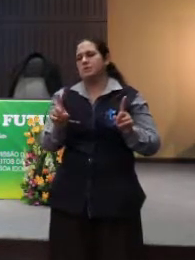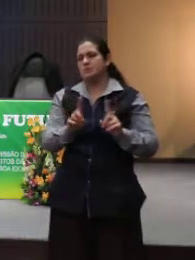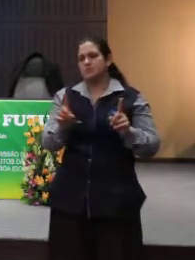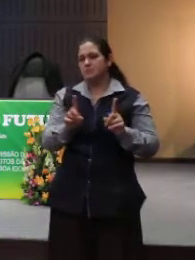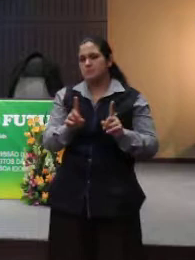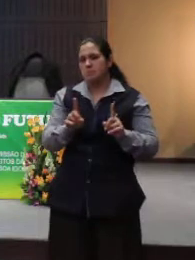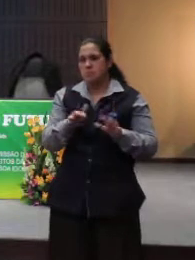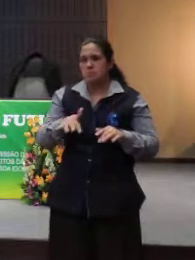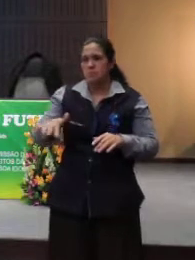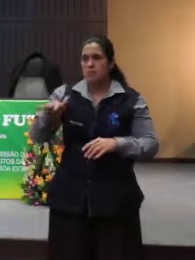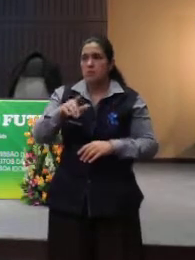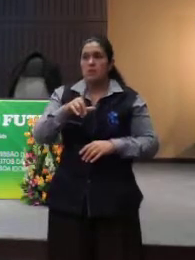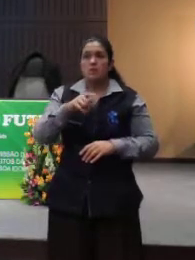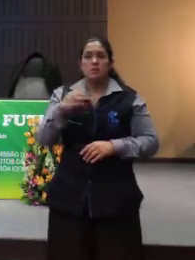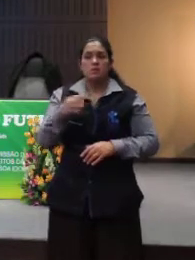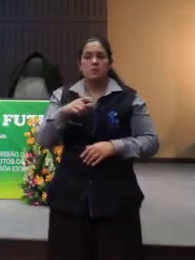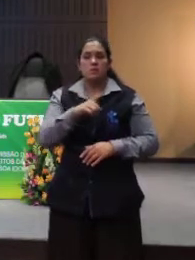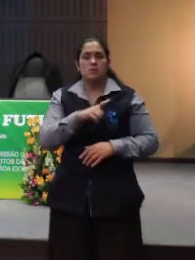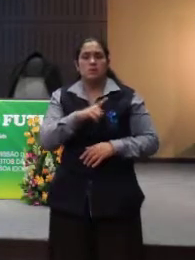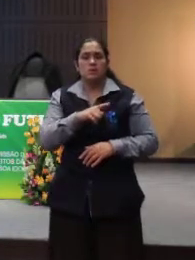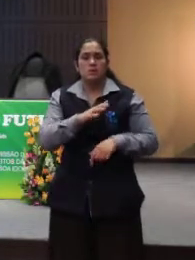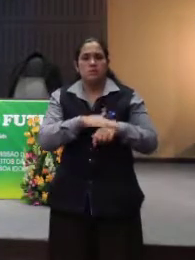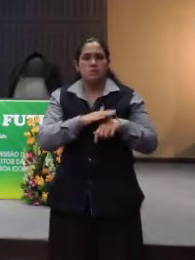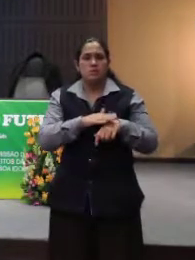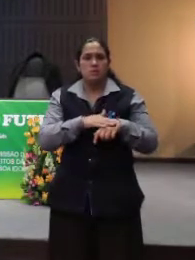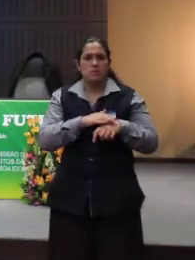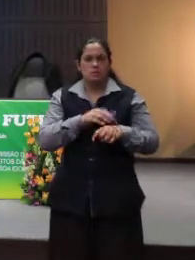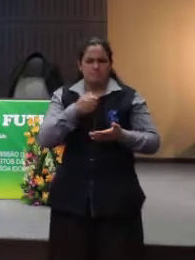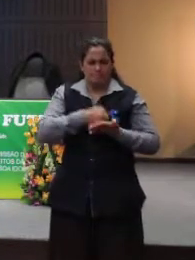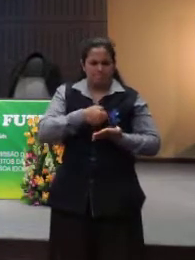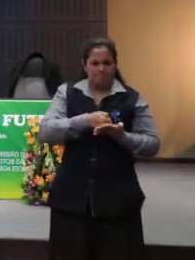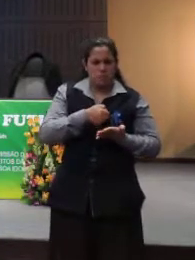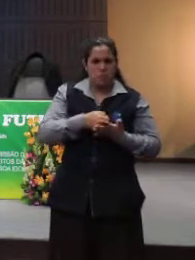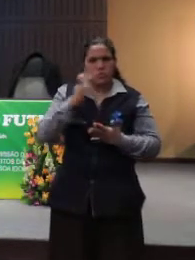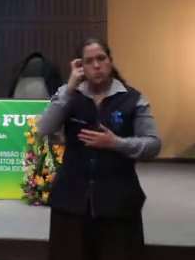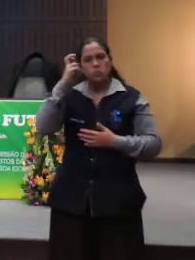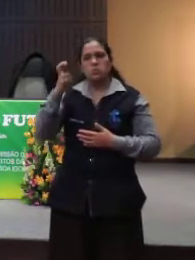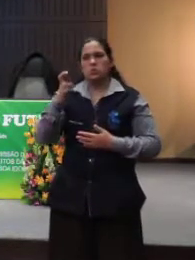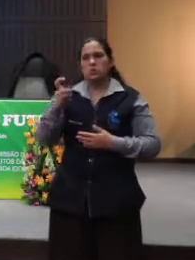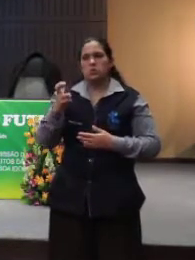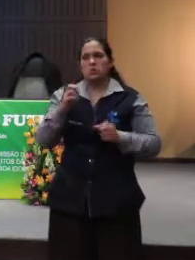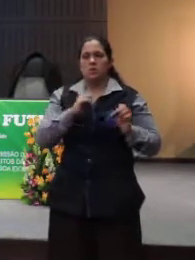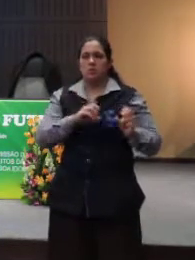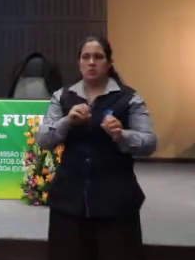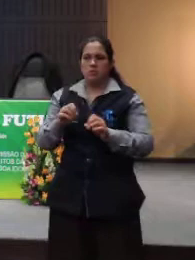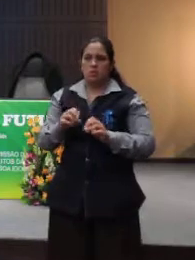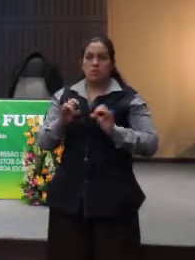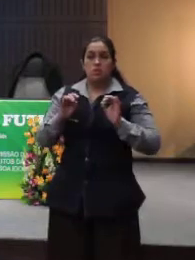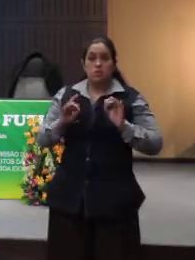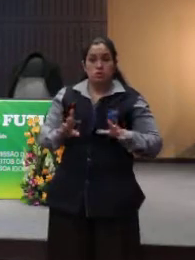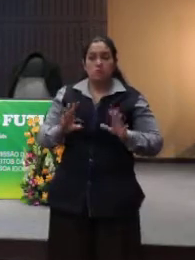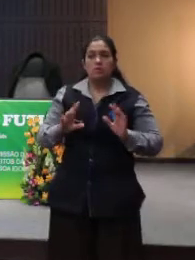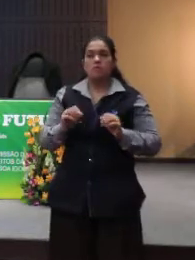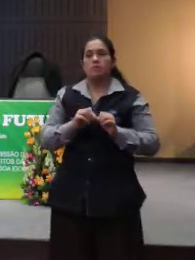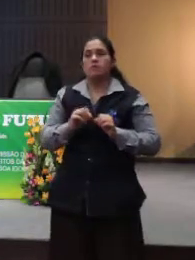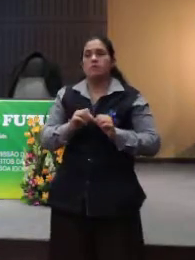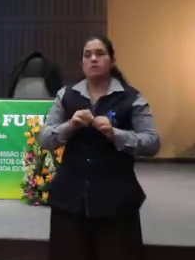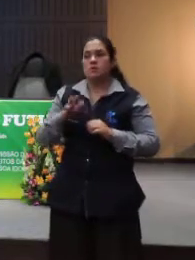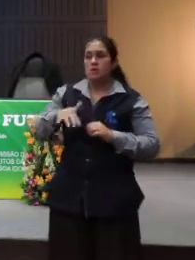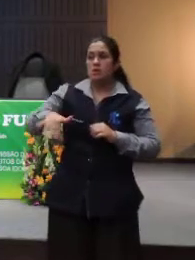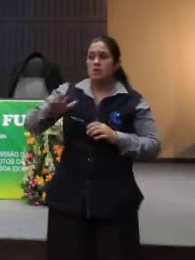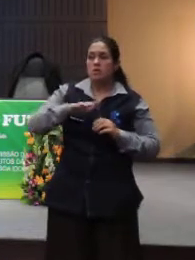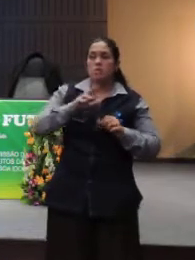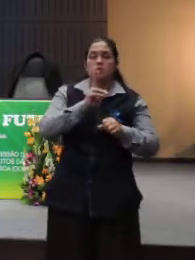A gente tem que ser mais exigente culturalmente, educacionalmente. Só isso vai fazer com que a gente